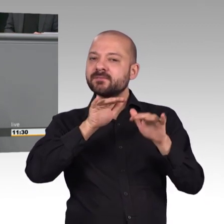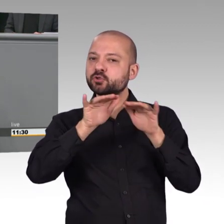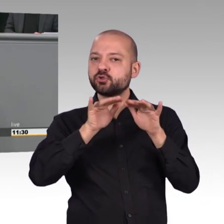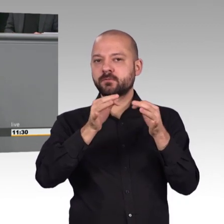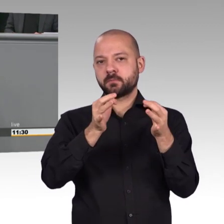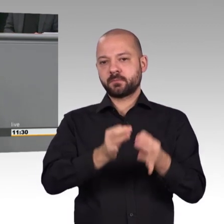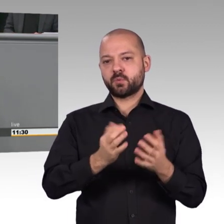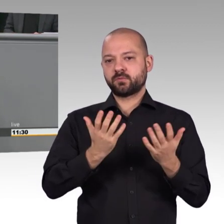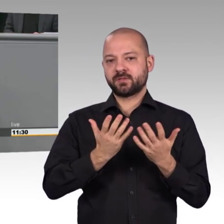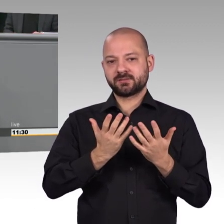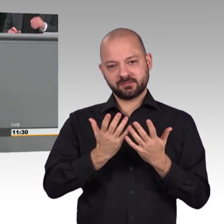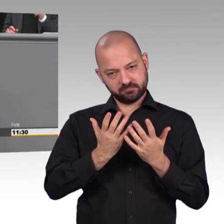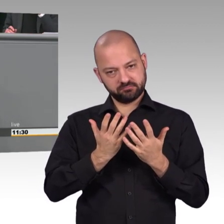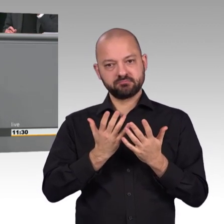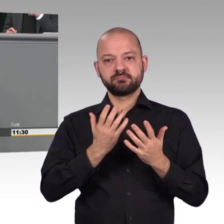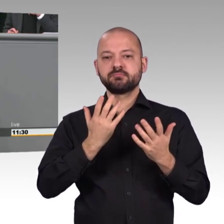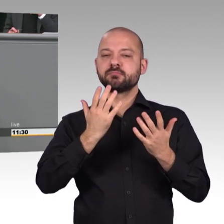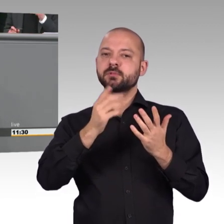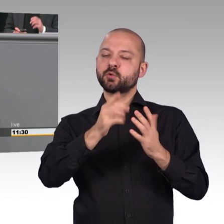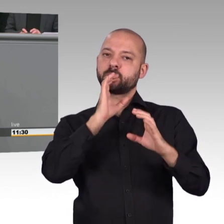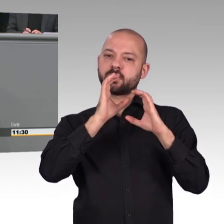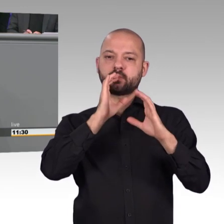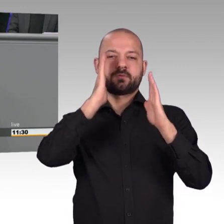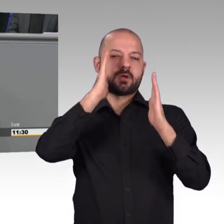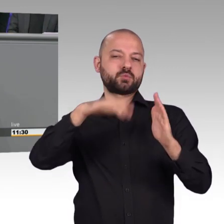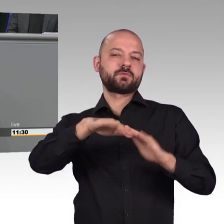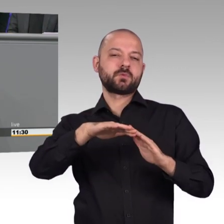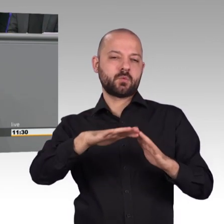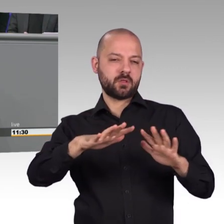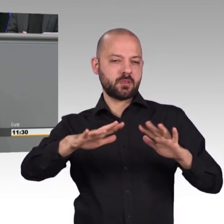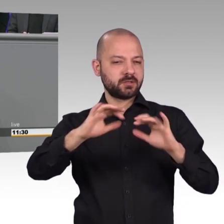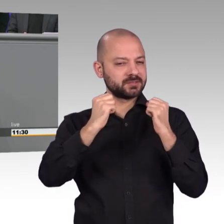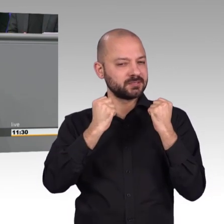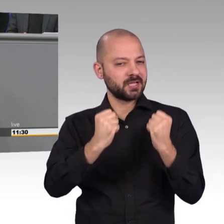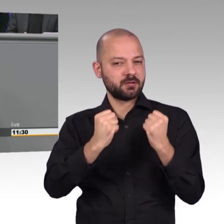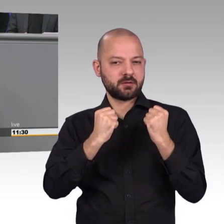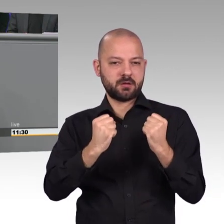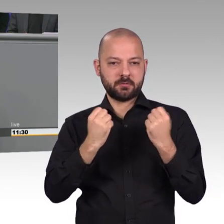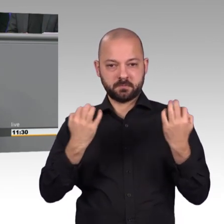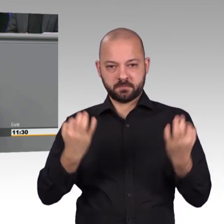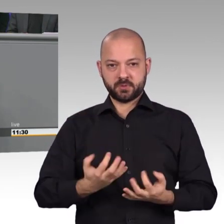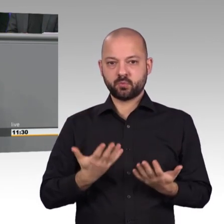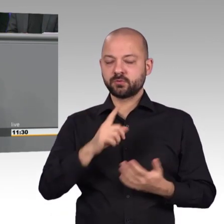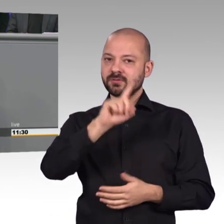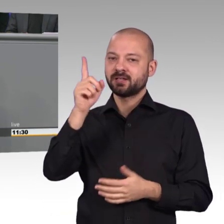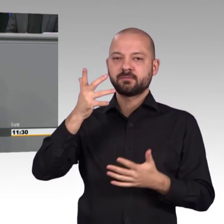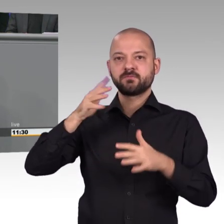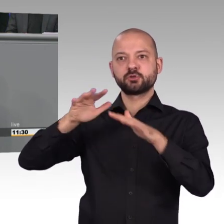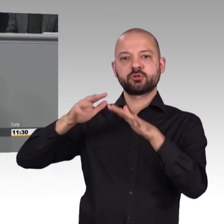Oppositionsparteien. Und deswegen gehört es sich als Parlamentarier und als Parlamentarier auch deutlich zu sagen, das ist ein sehr guter Antrag und ein gutes